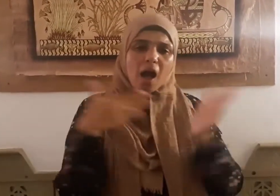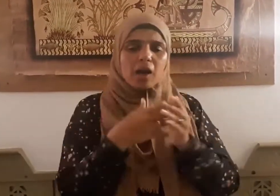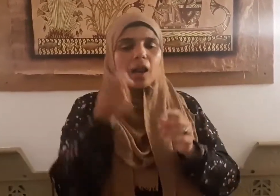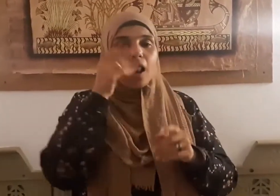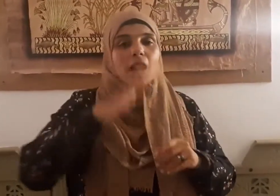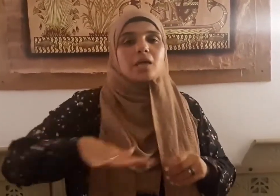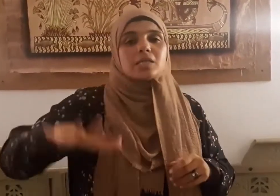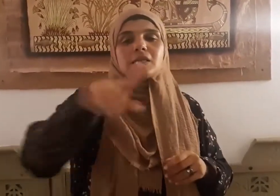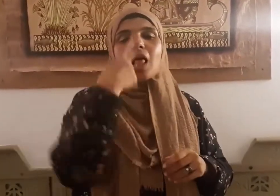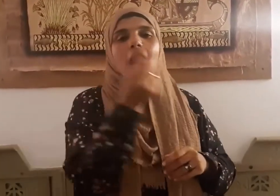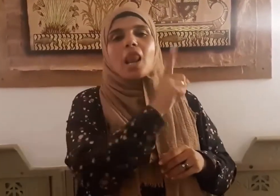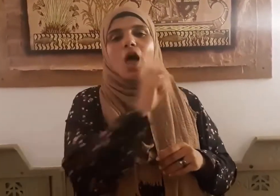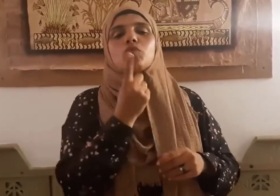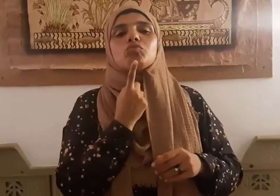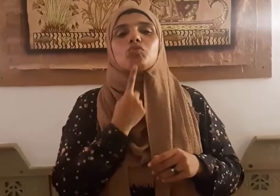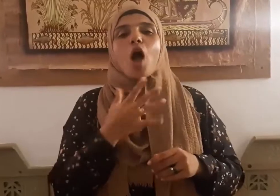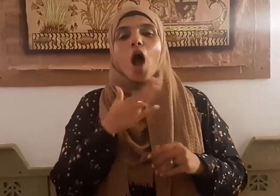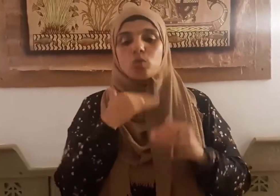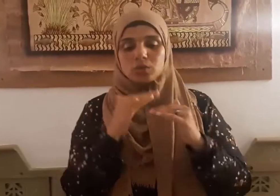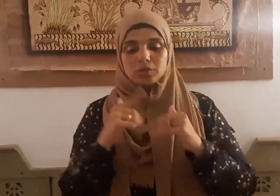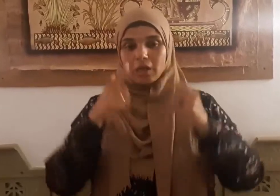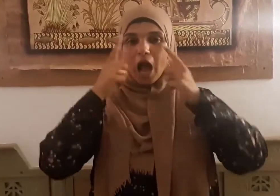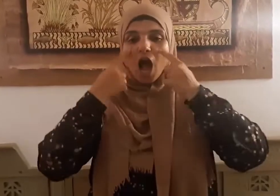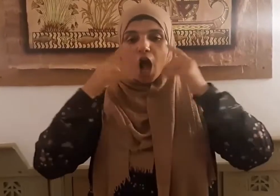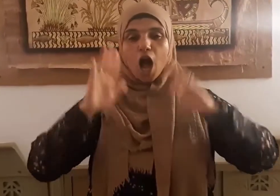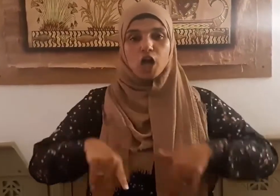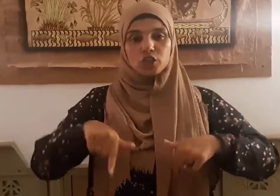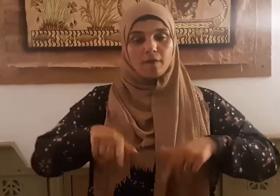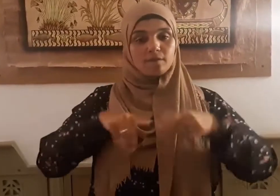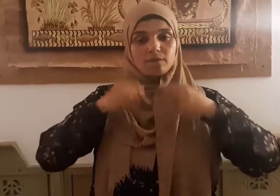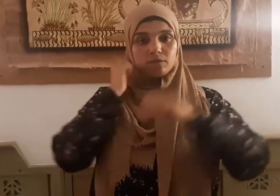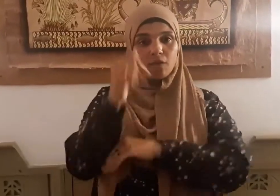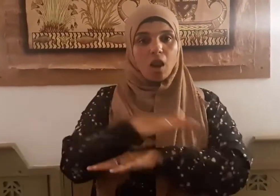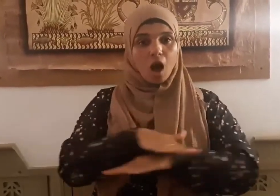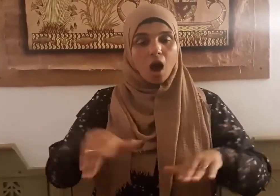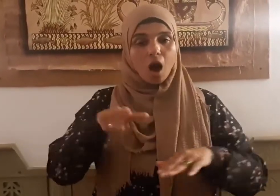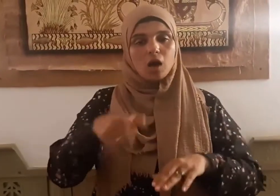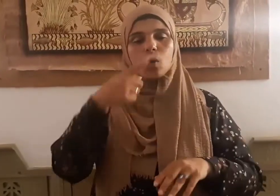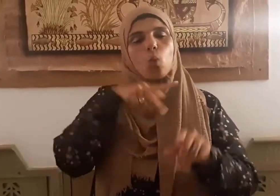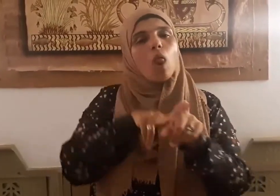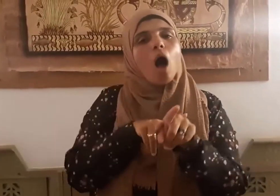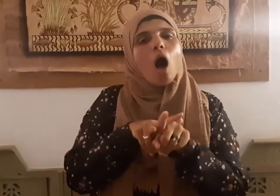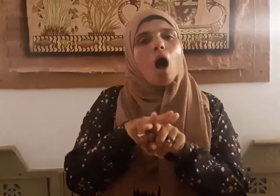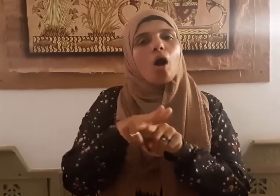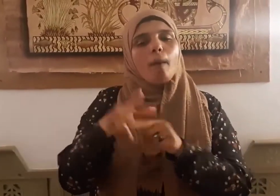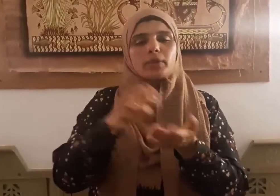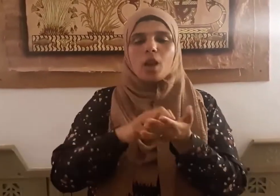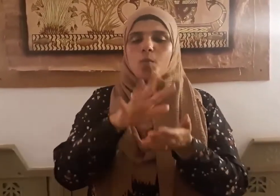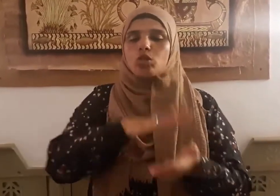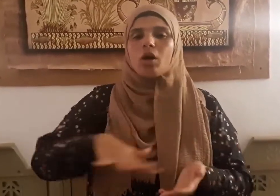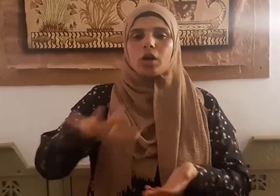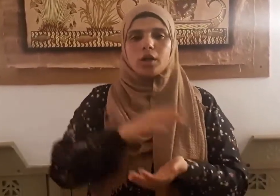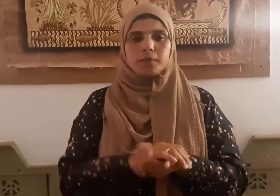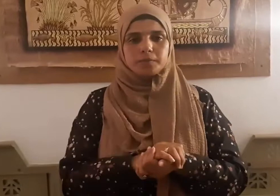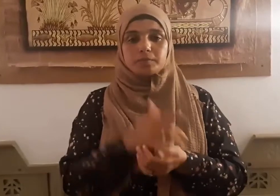يريدون علوا في الأرض ولا فسادا والعاقبة للمتقين أقول